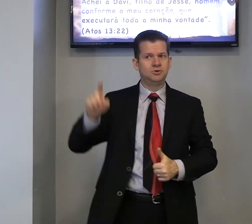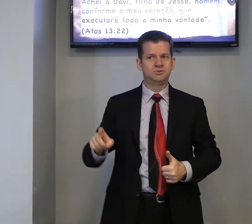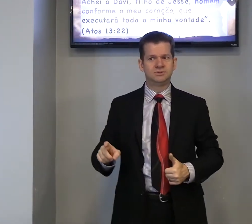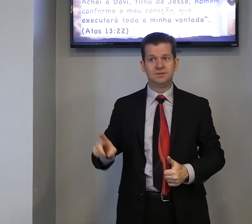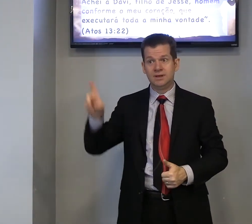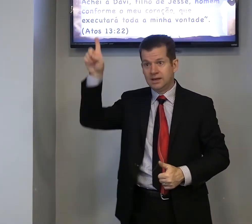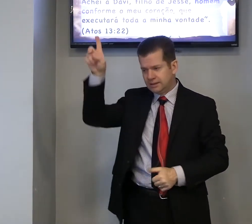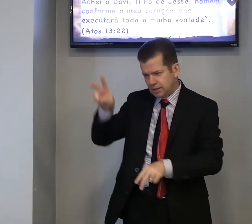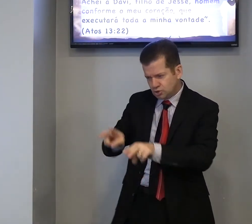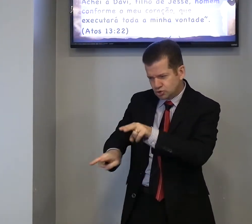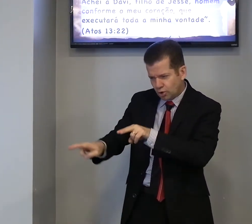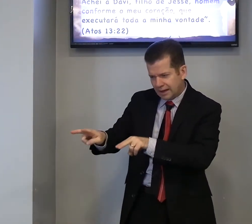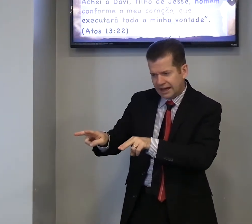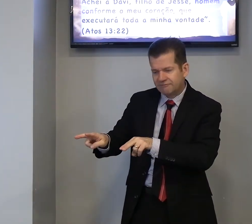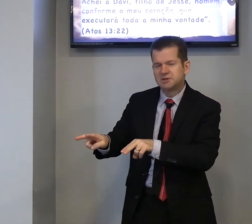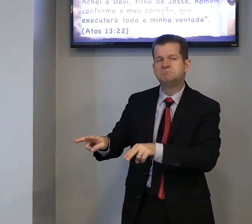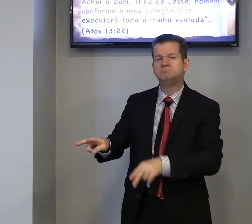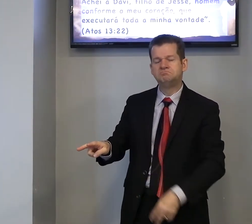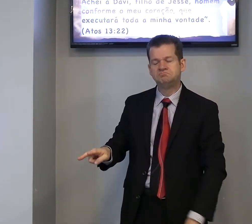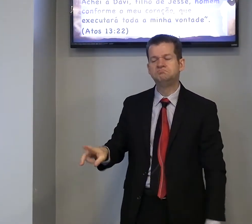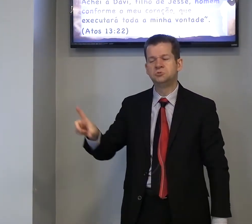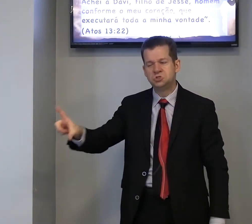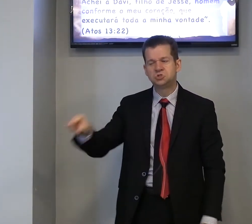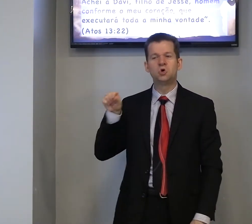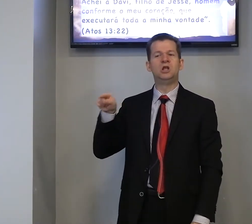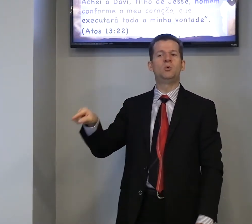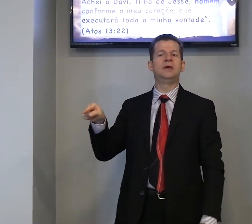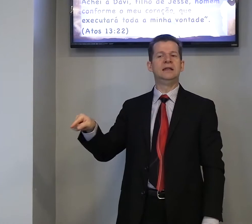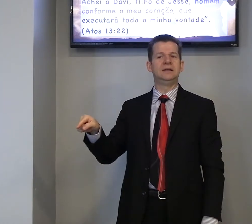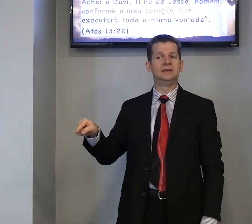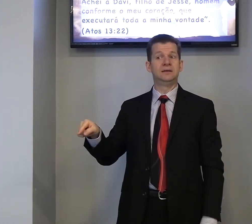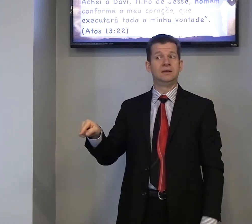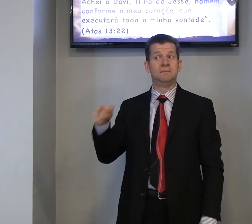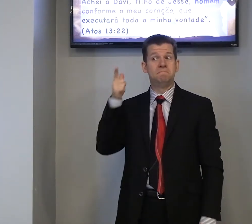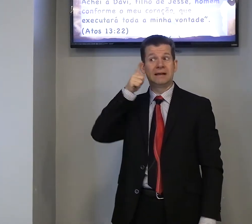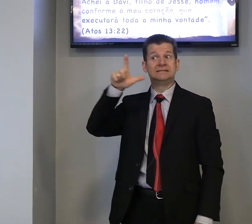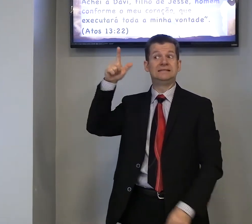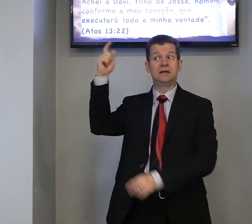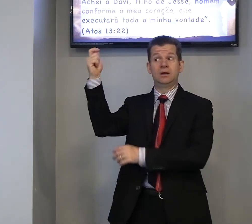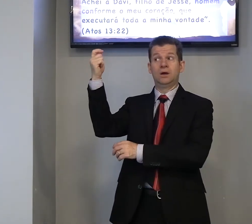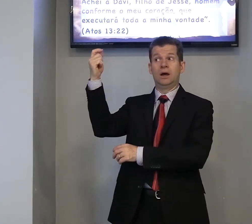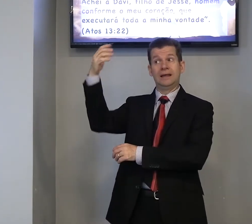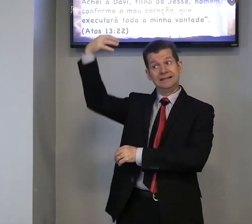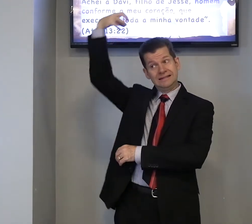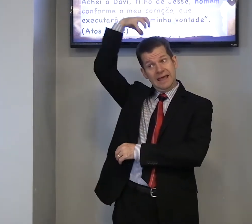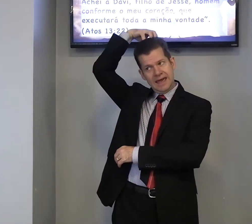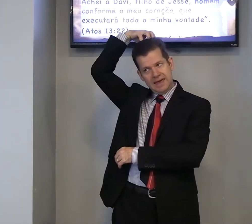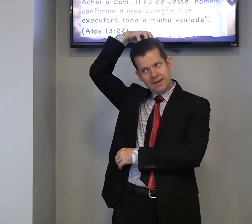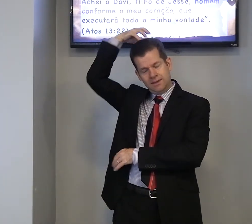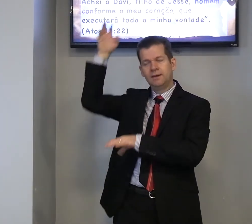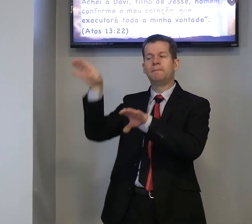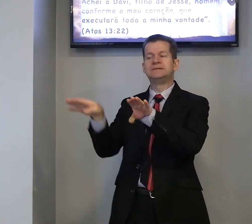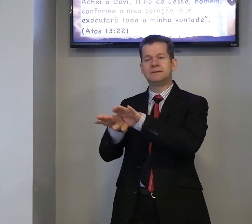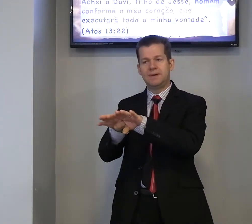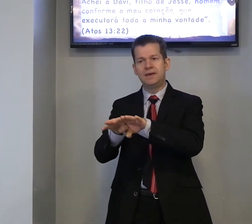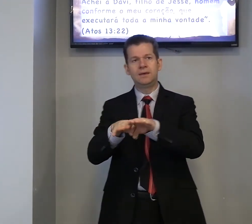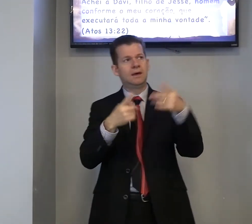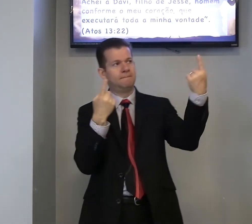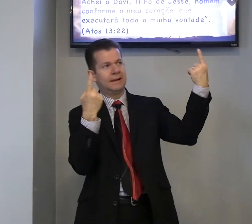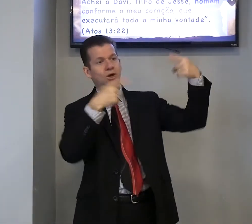Deus, e Deus, olhava, escolheu ele, para ser, rei, mas também, para